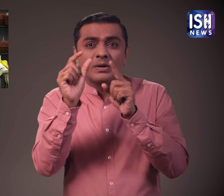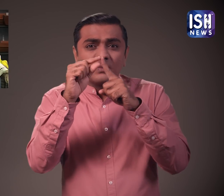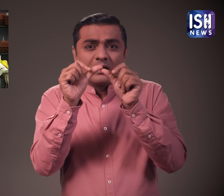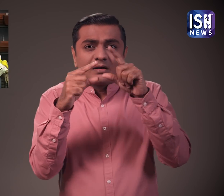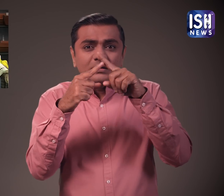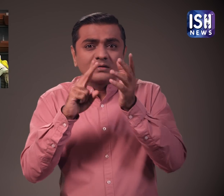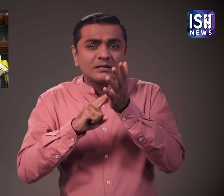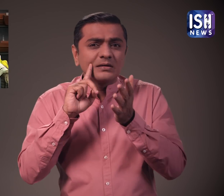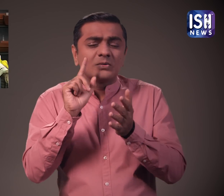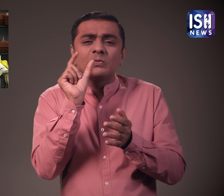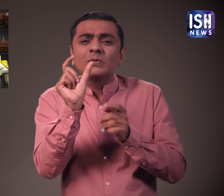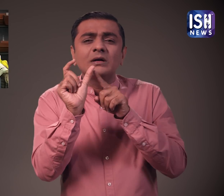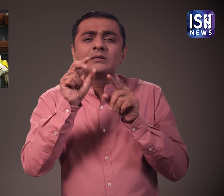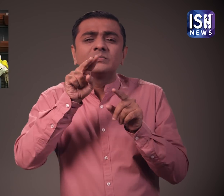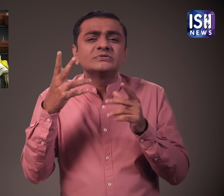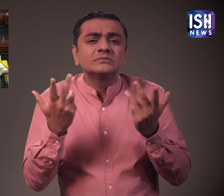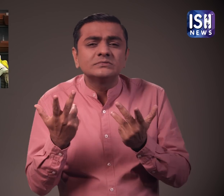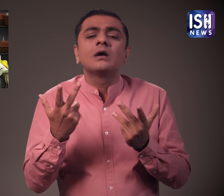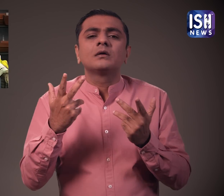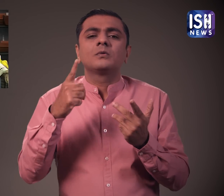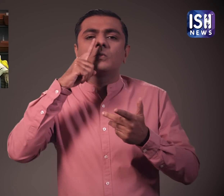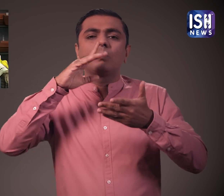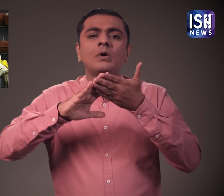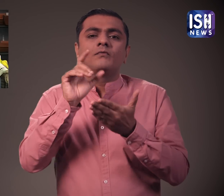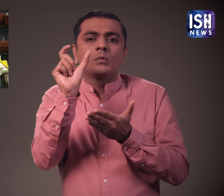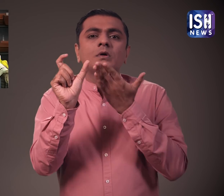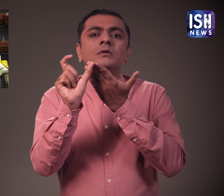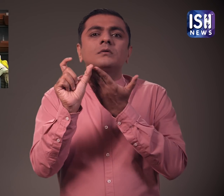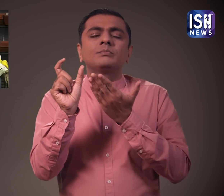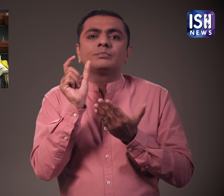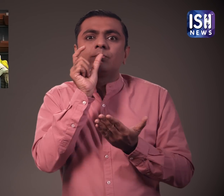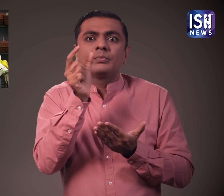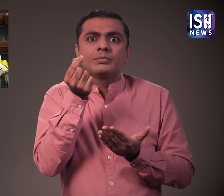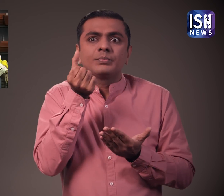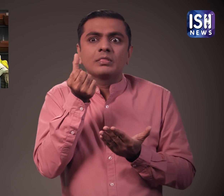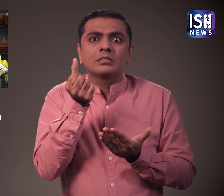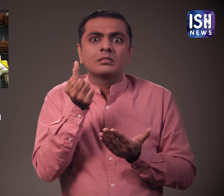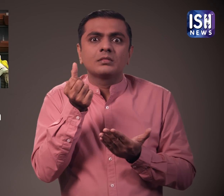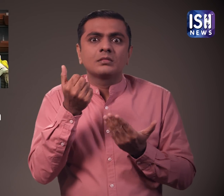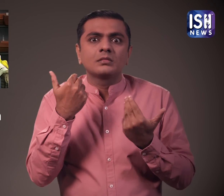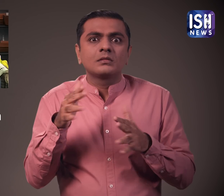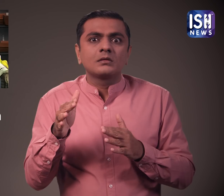पत्नी का हिंदी मतलब वाइफ होता है। इसलिए यह गलत शब्थ था।